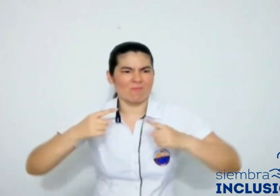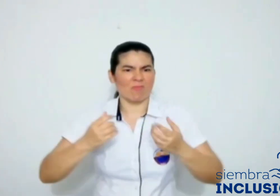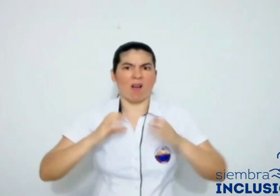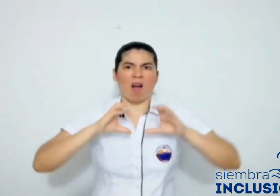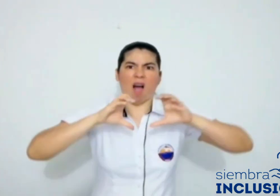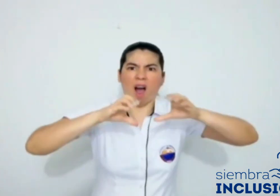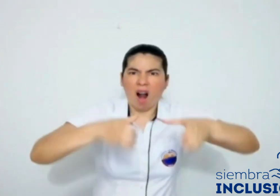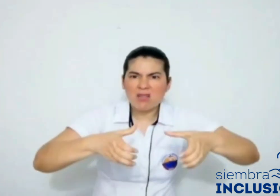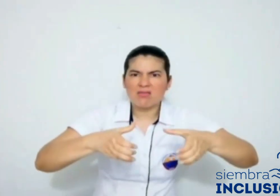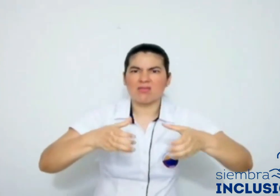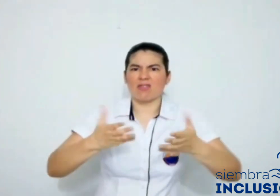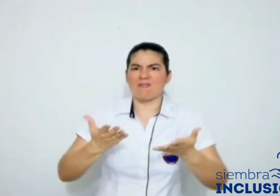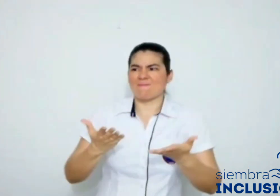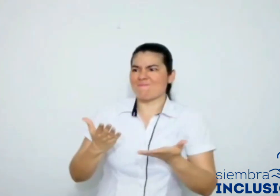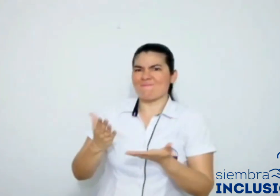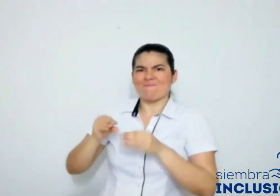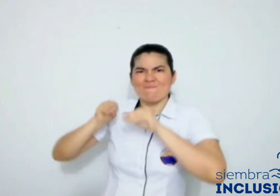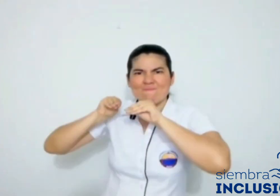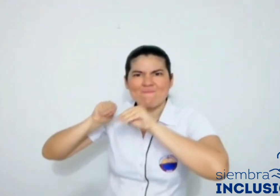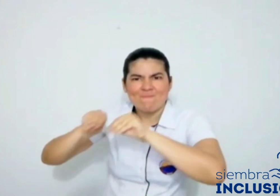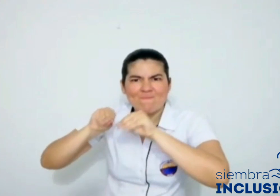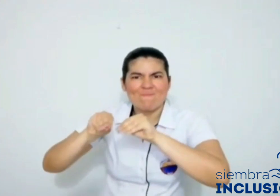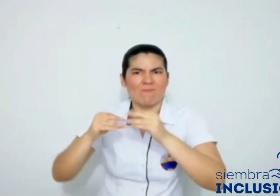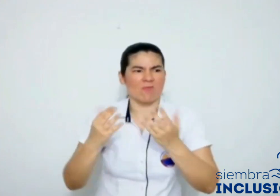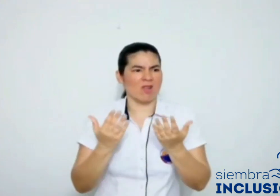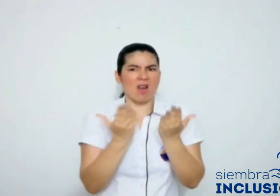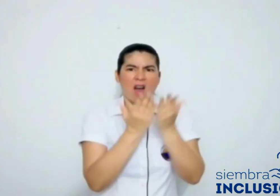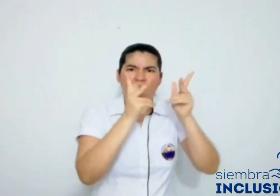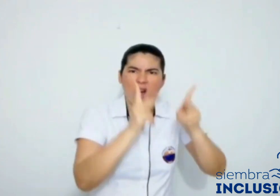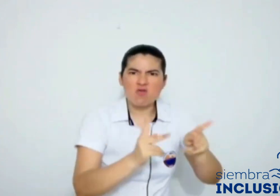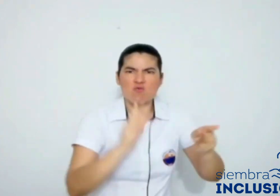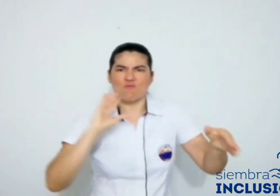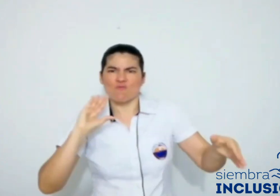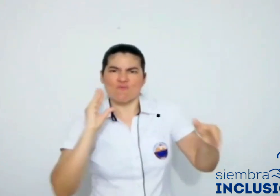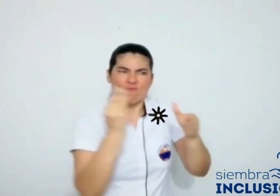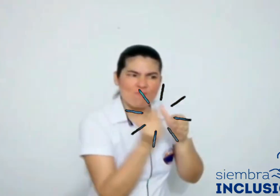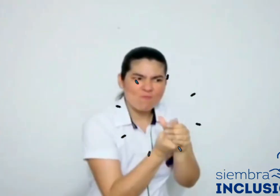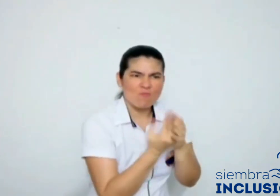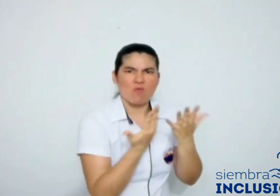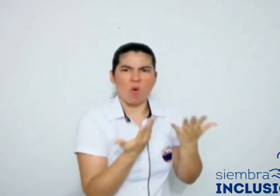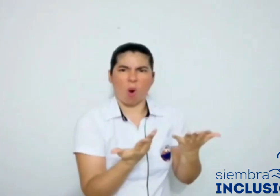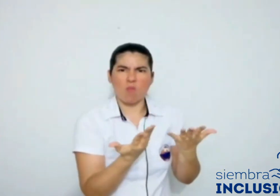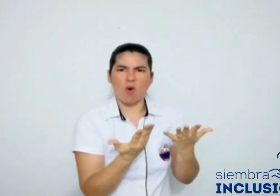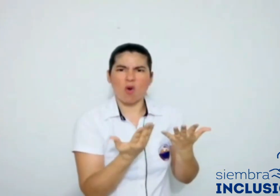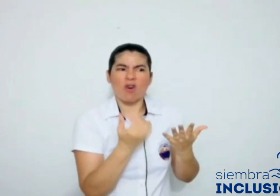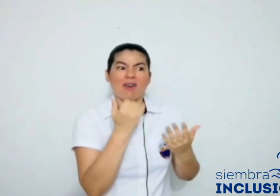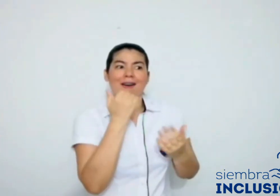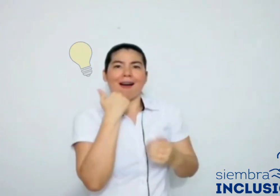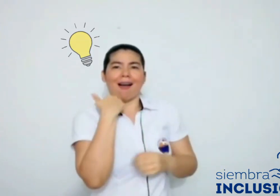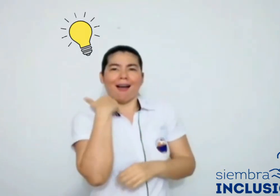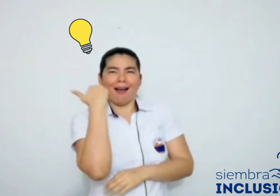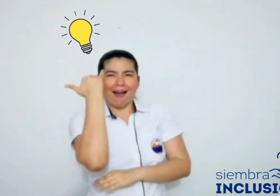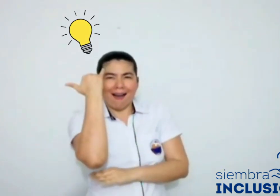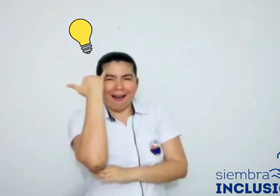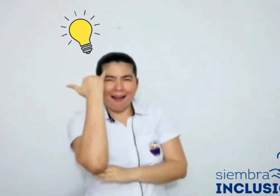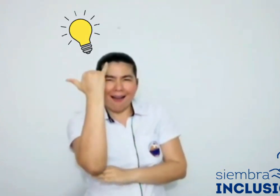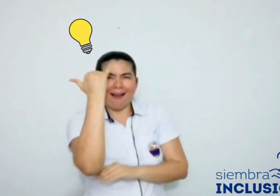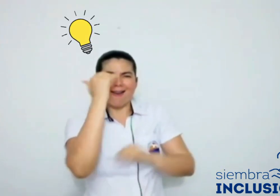Docente y coordinadora de la Cátedra de Formación Humanística y Ciudadana con los